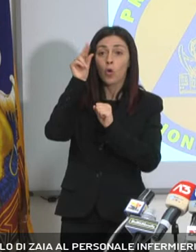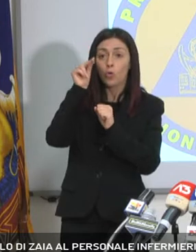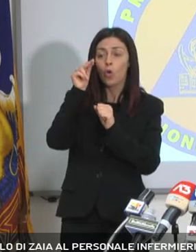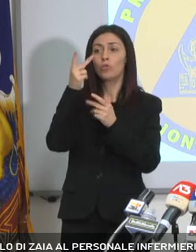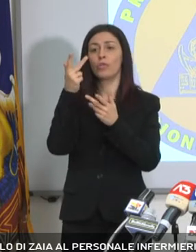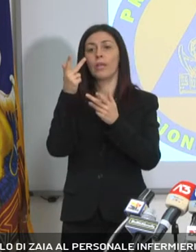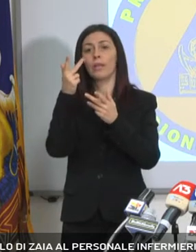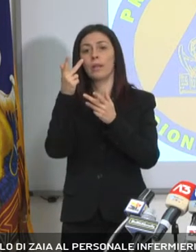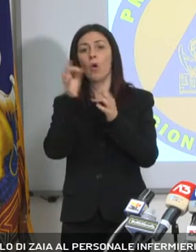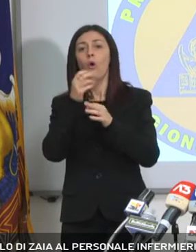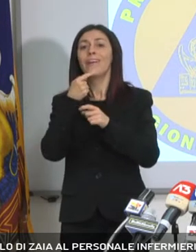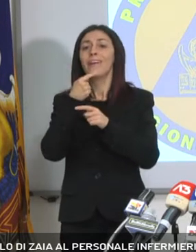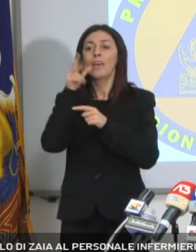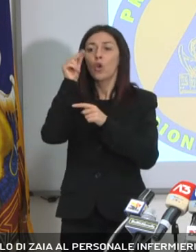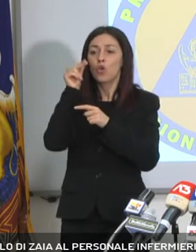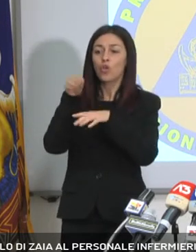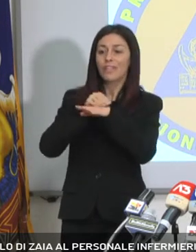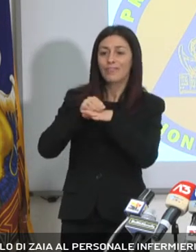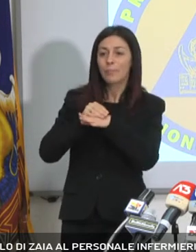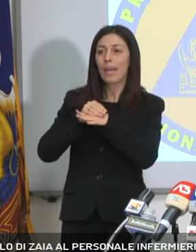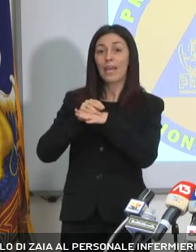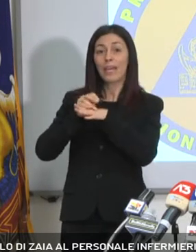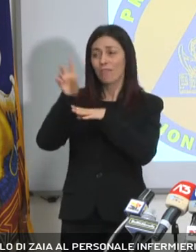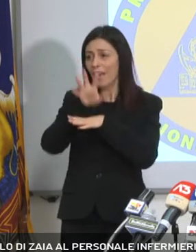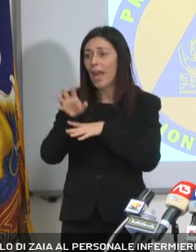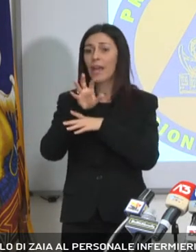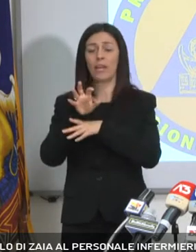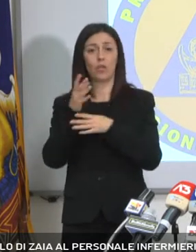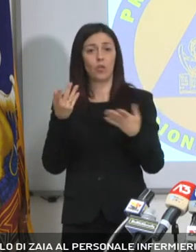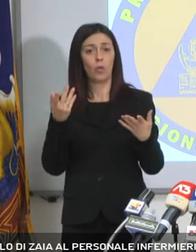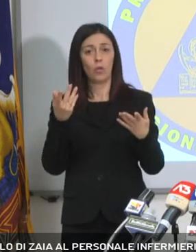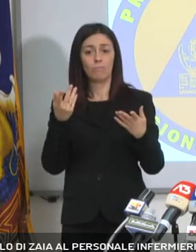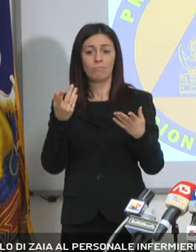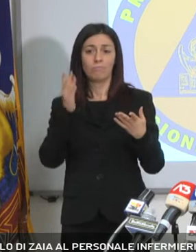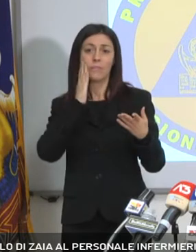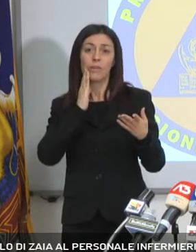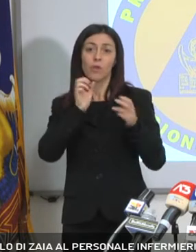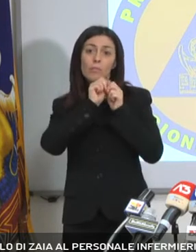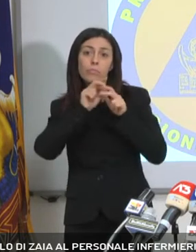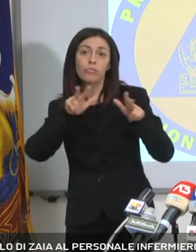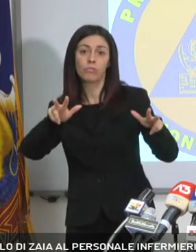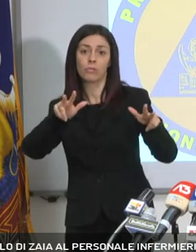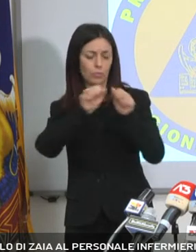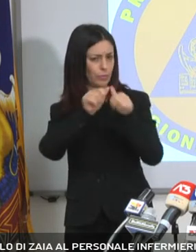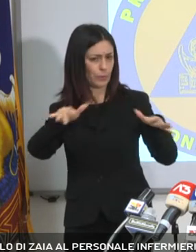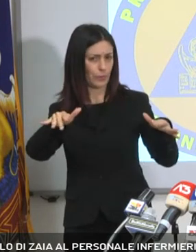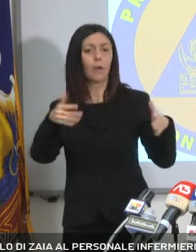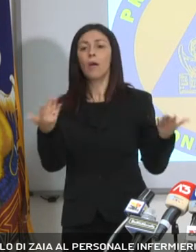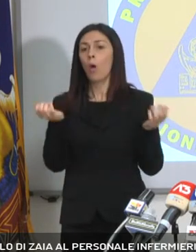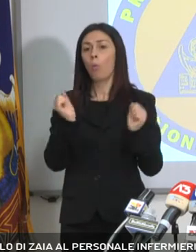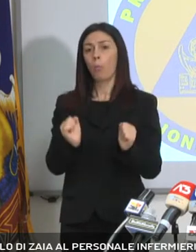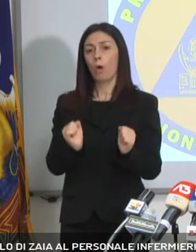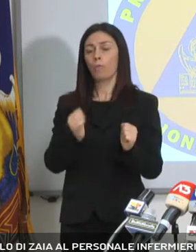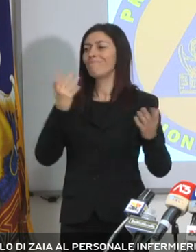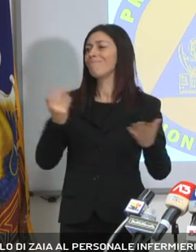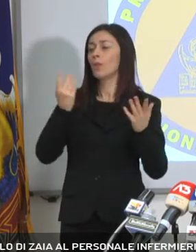frequentano il personale infermieri della Regione, che vivono con infermieri della Regione, di dire guardate c'è questa possibilità, fate in modo di andare a